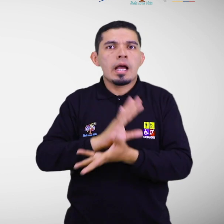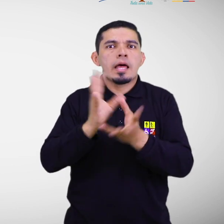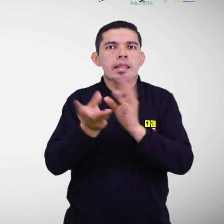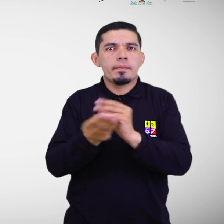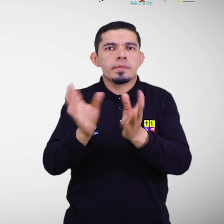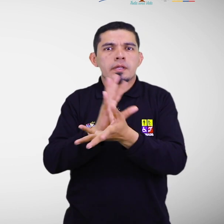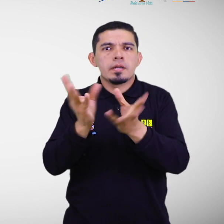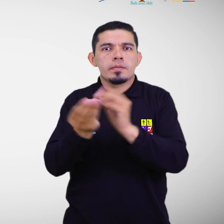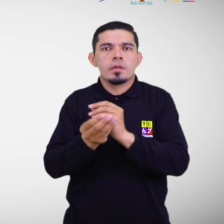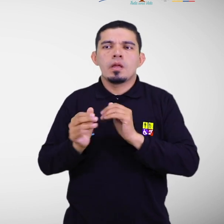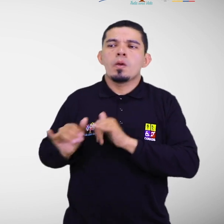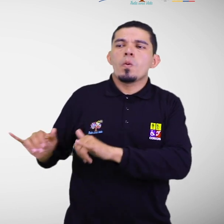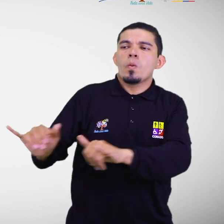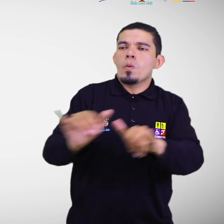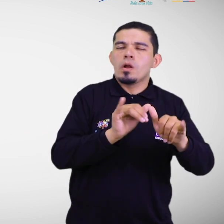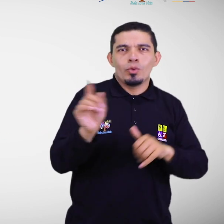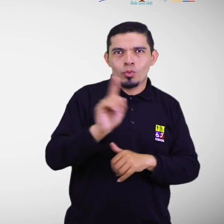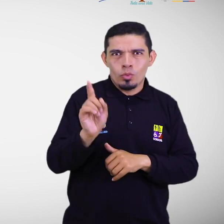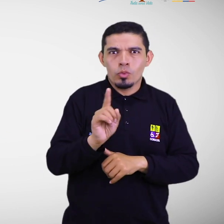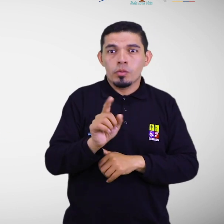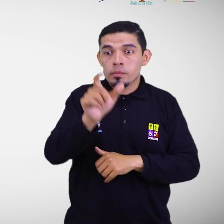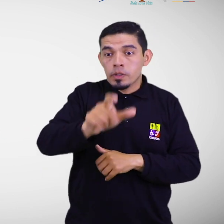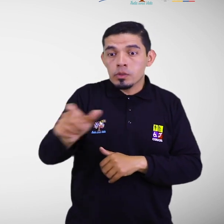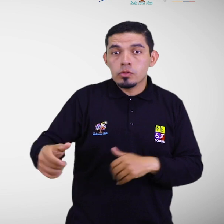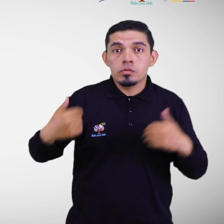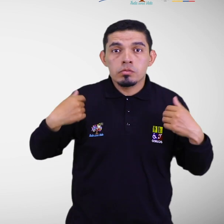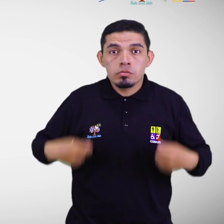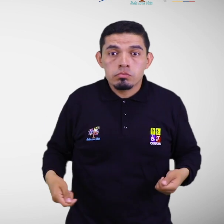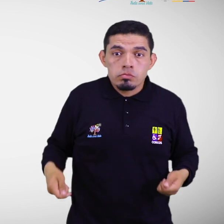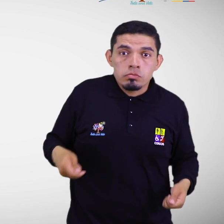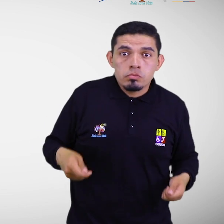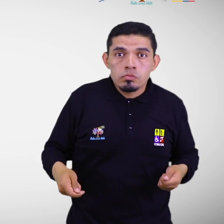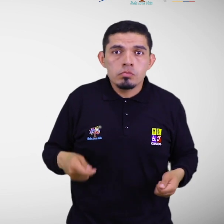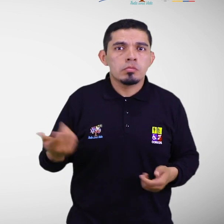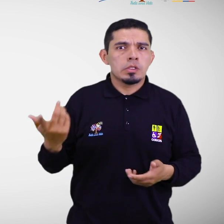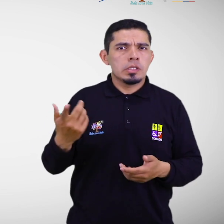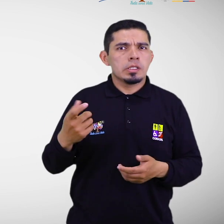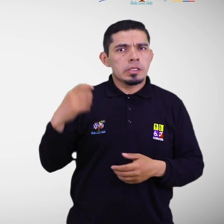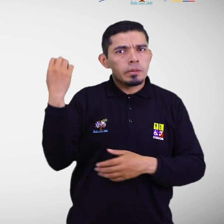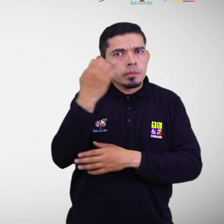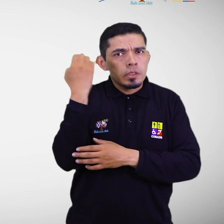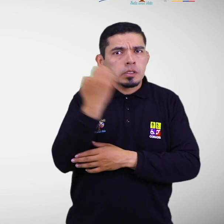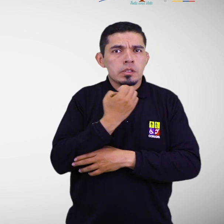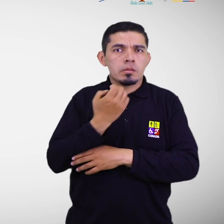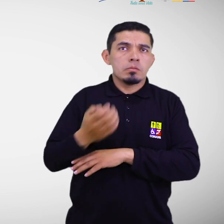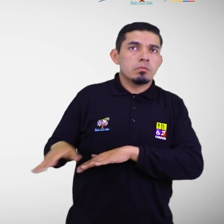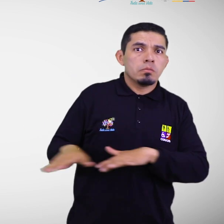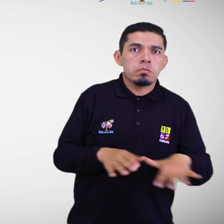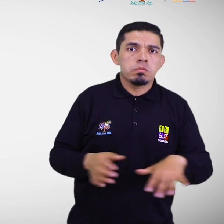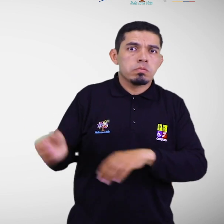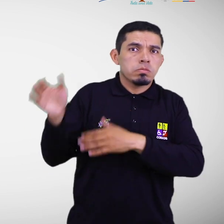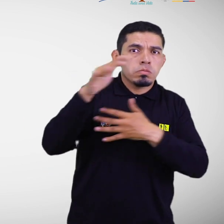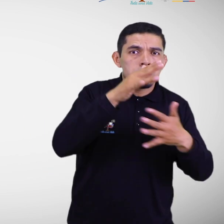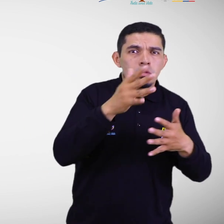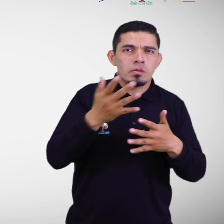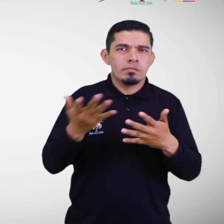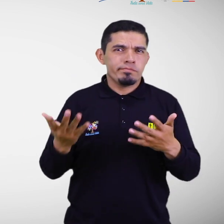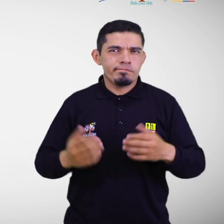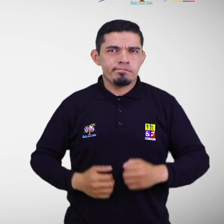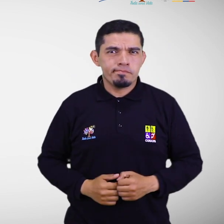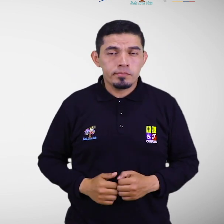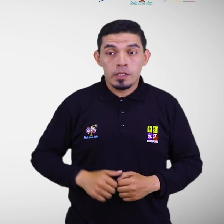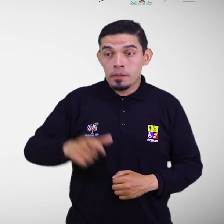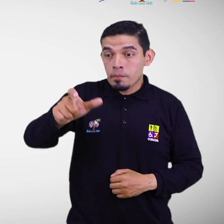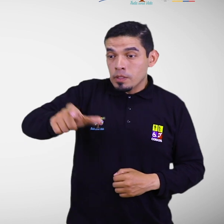discapacidad y movilidad reducida en situaciones de emergencia, desastres y catástrofes. La participación de